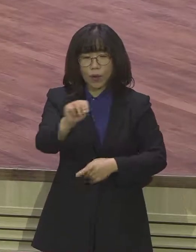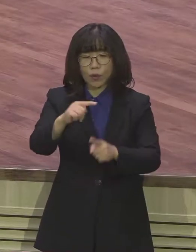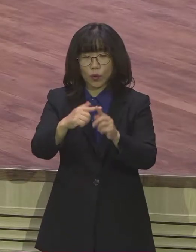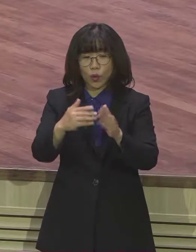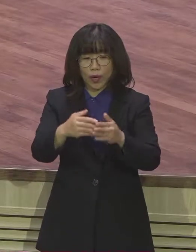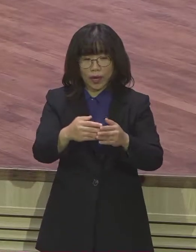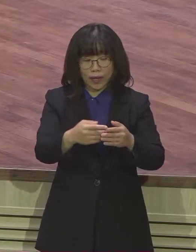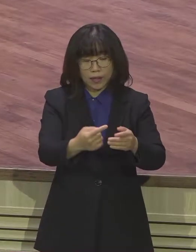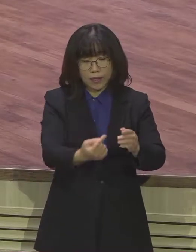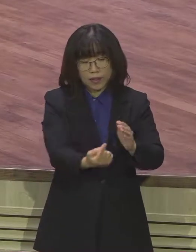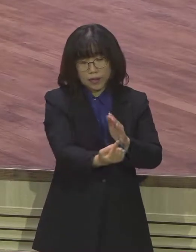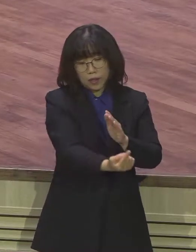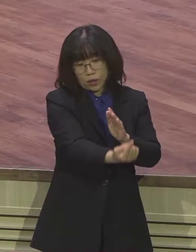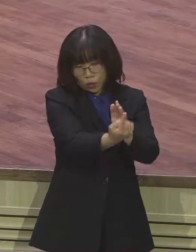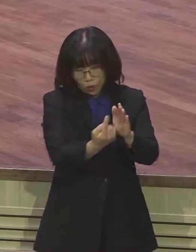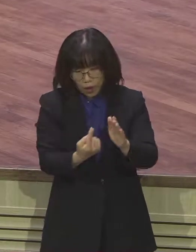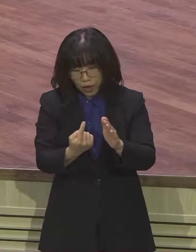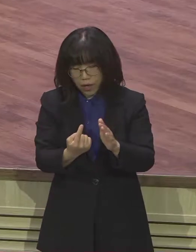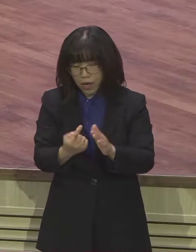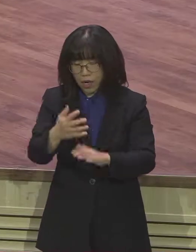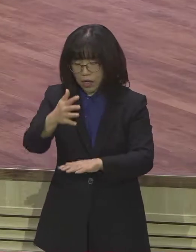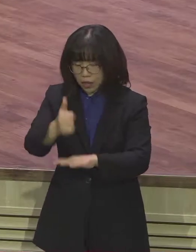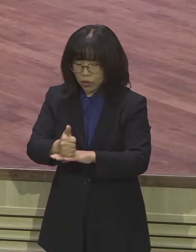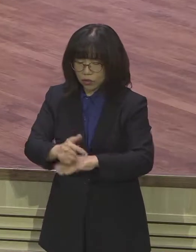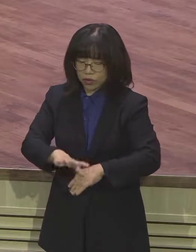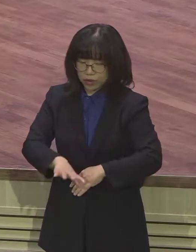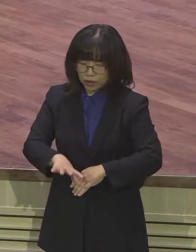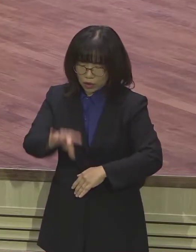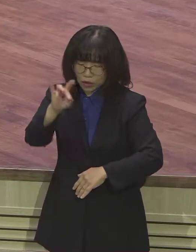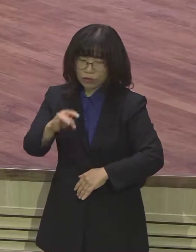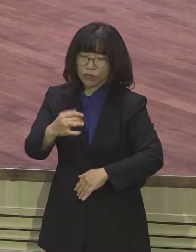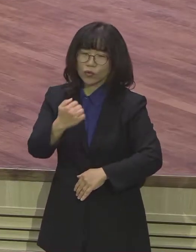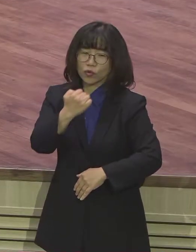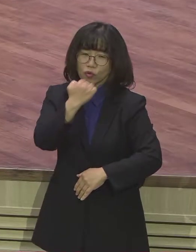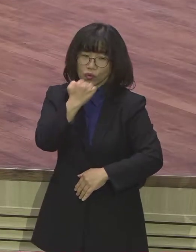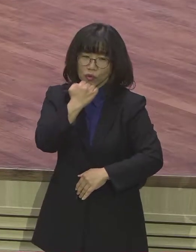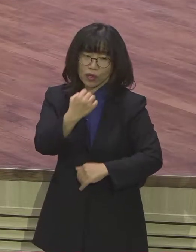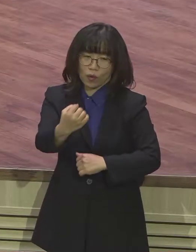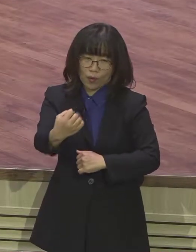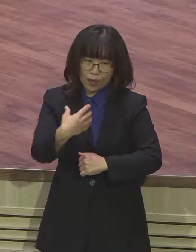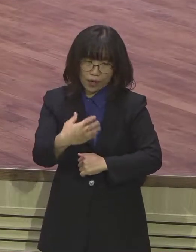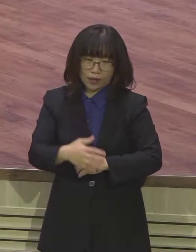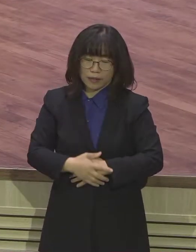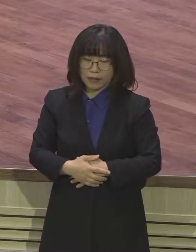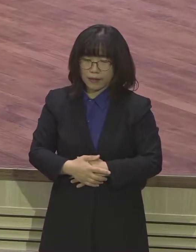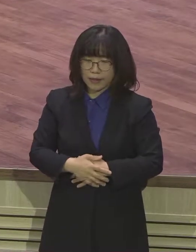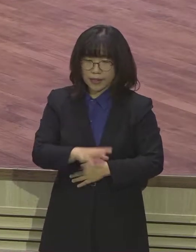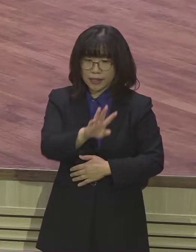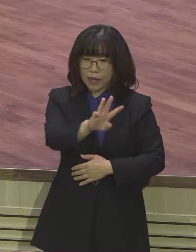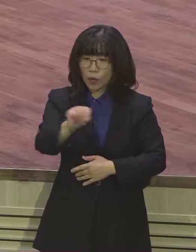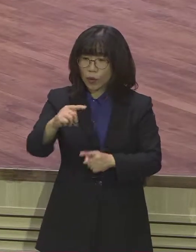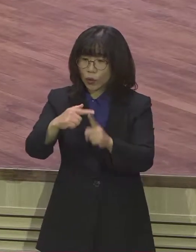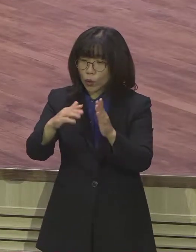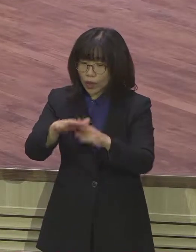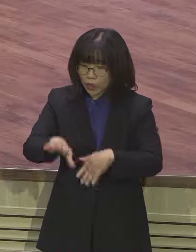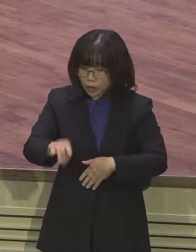전에 갔을 때 그 얘기 하시더라고요 웃음도 없었는데 정말 예원교회에 와서 제대로 한 번 웃어봤고 예원교회에 와서